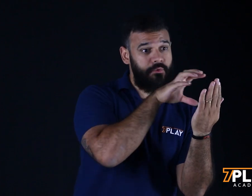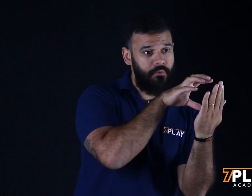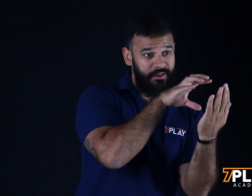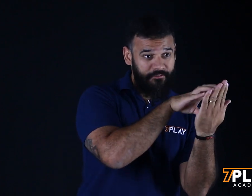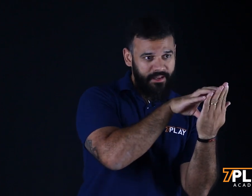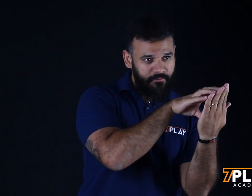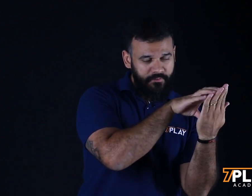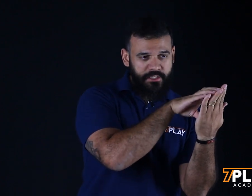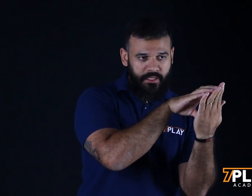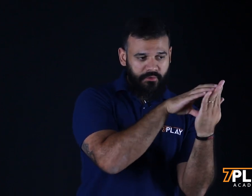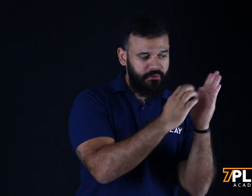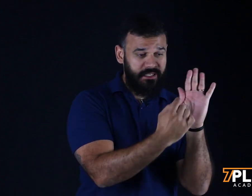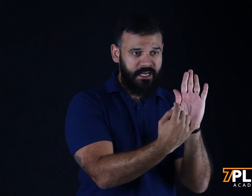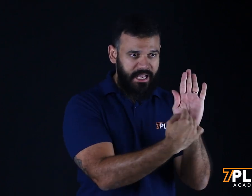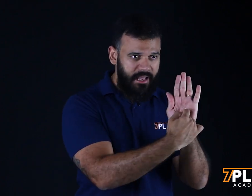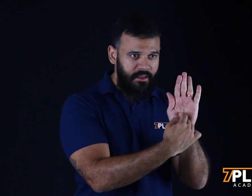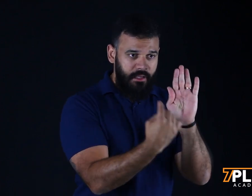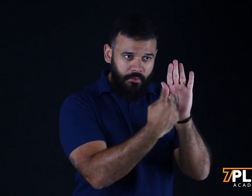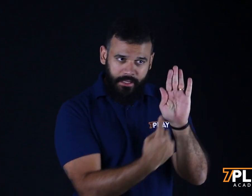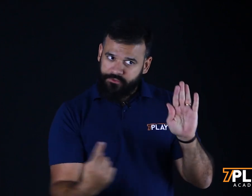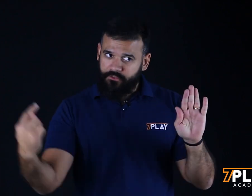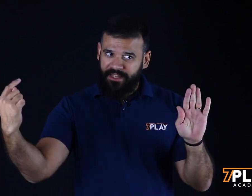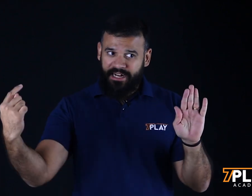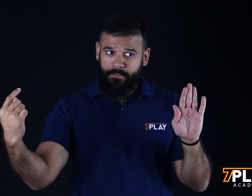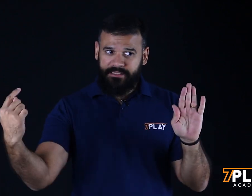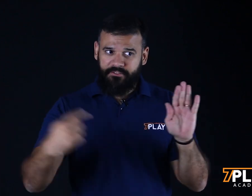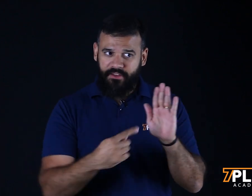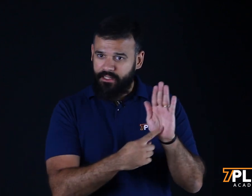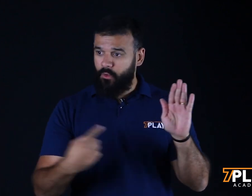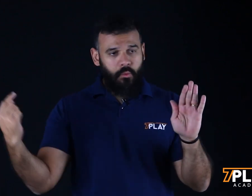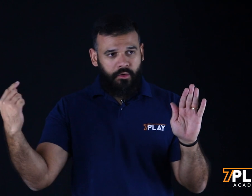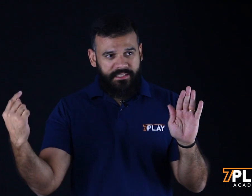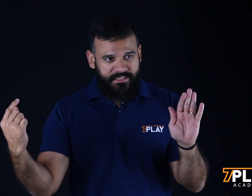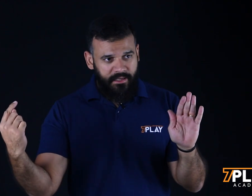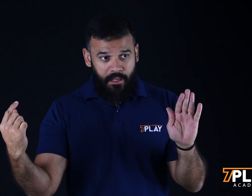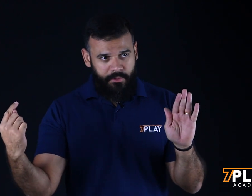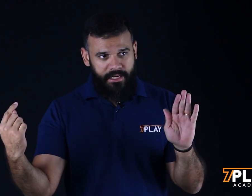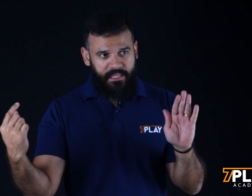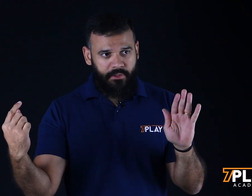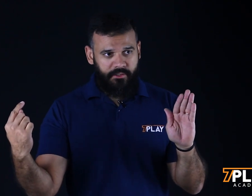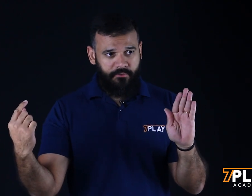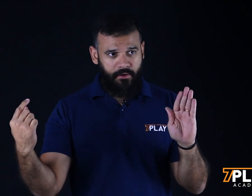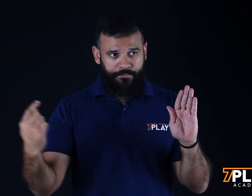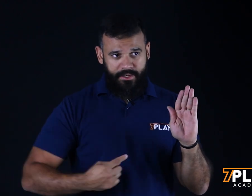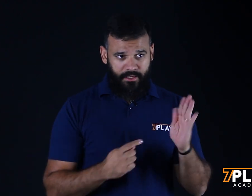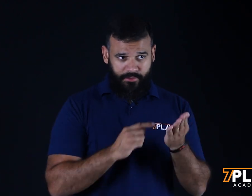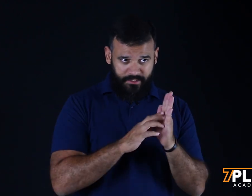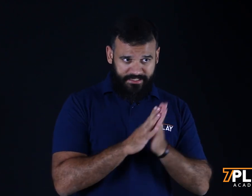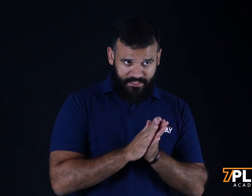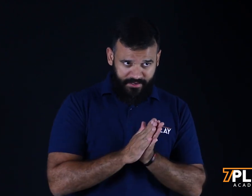vão ver no feed de anúncios e clicar, e o que elas vão ver lá na página de venda ou qual seja a primeira etapa do seu funil. Então, isso aí você já tem que